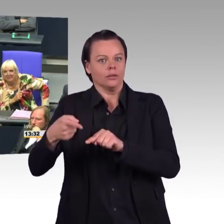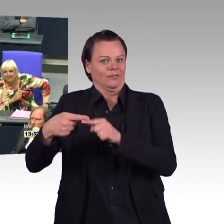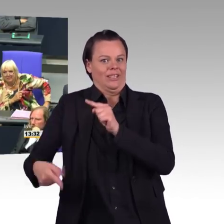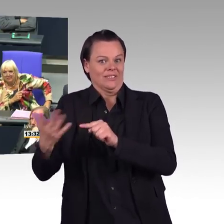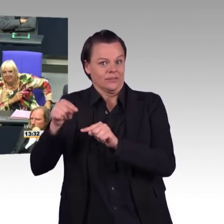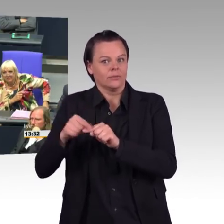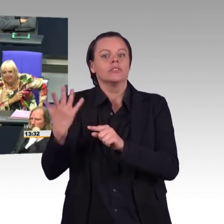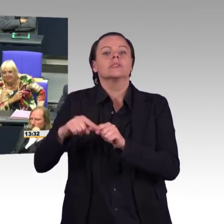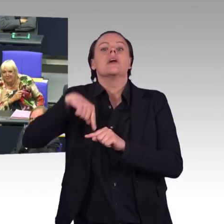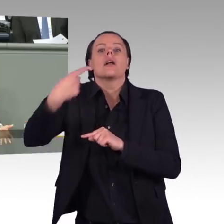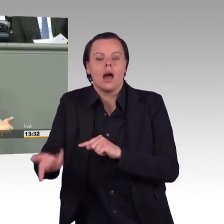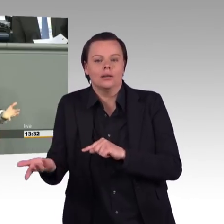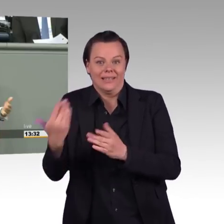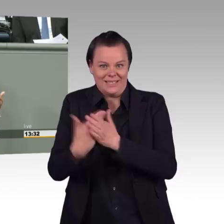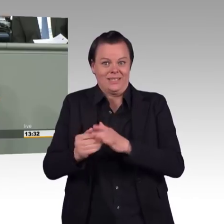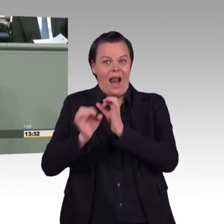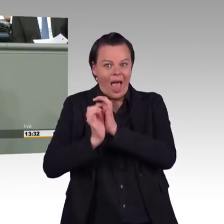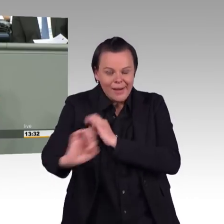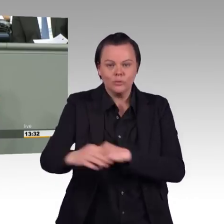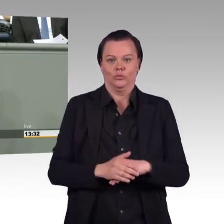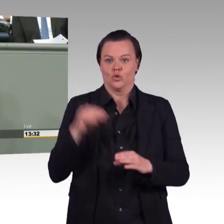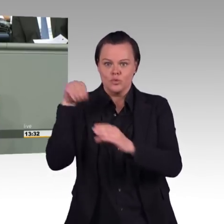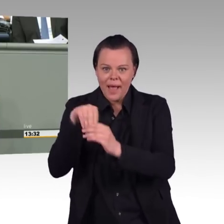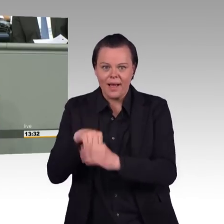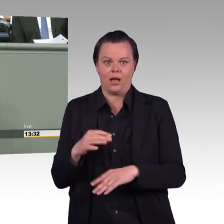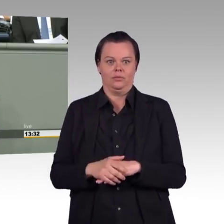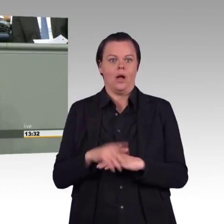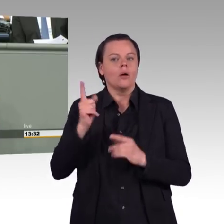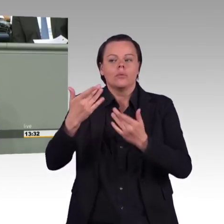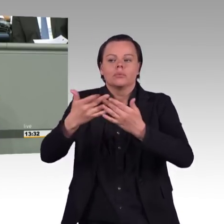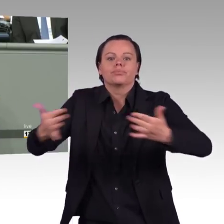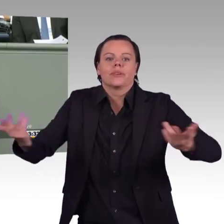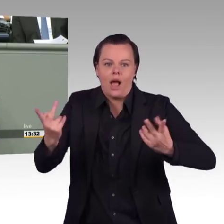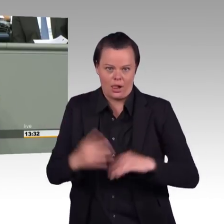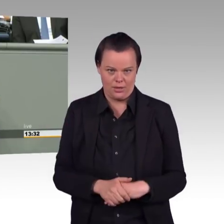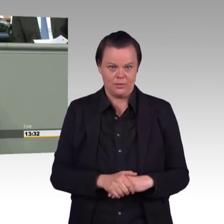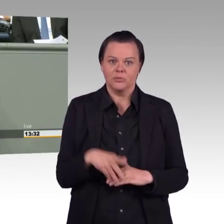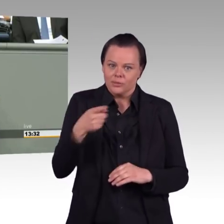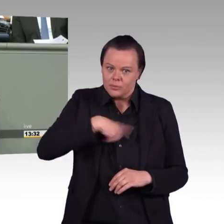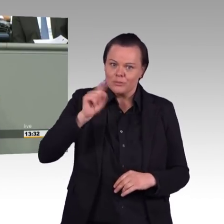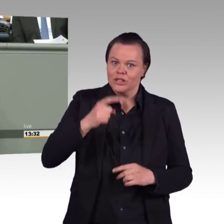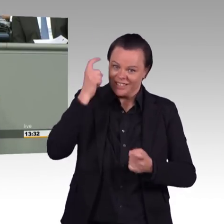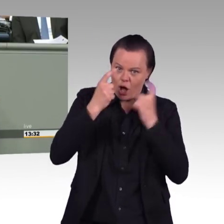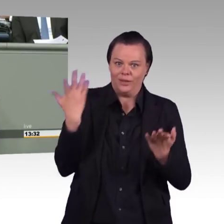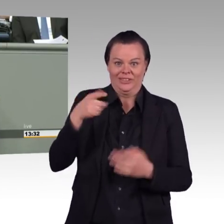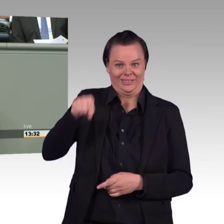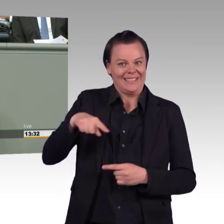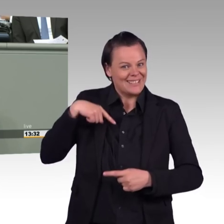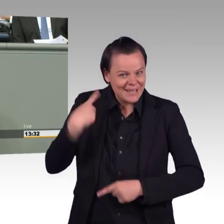Erzeugerseite, dann kann man im Grunde genommen ja einfach davon ausgehen, dass Sie ja wissen müssen, was das bedeutet. Was bedeutet